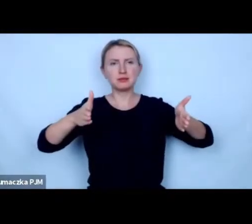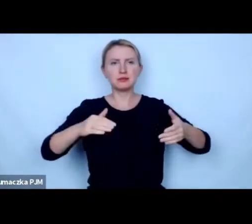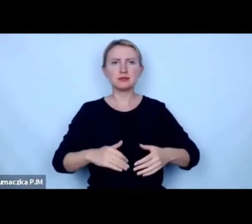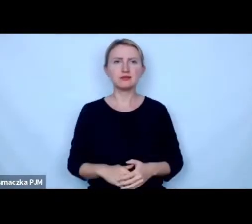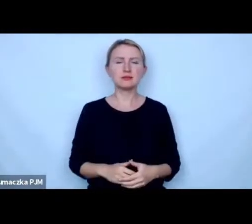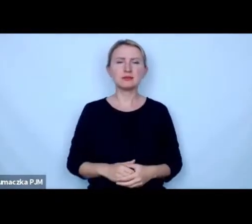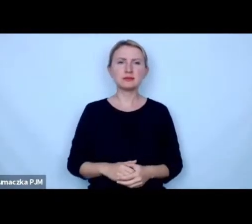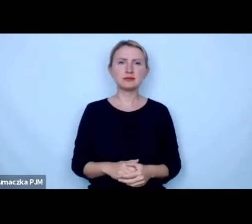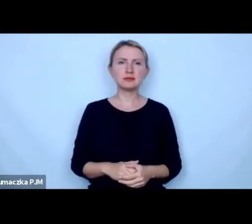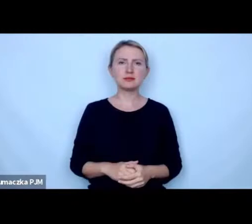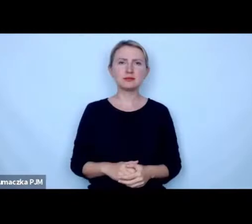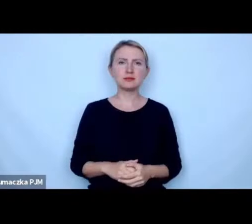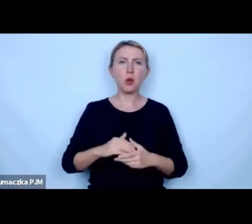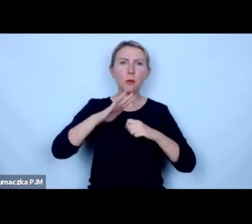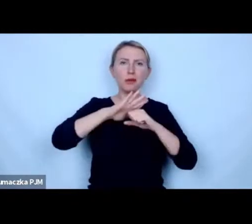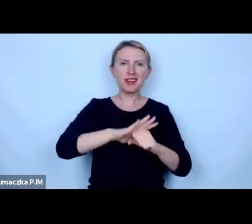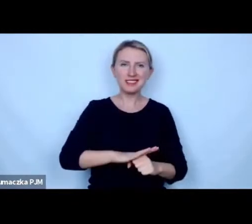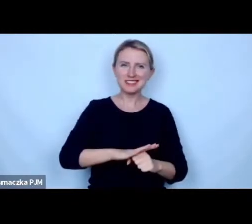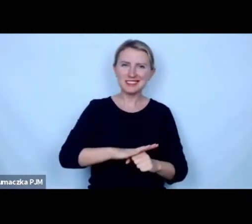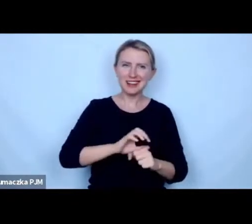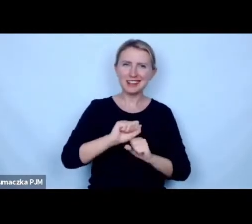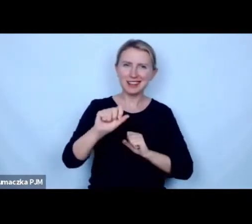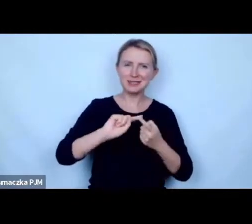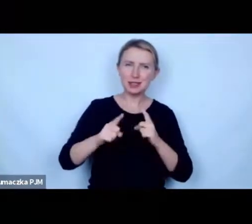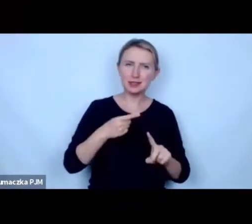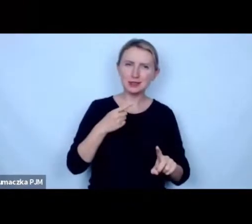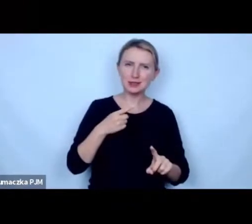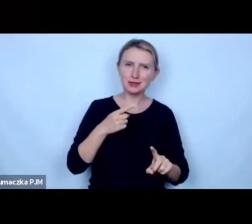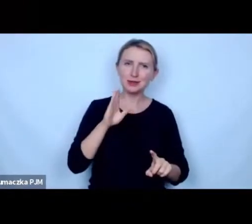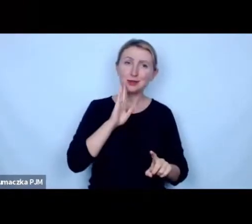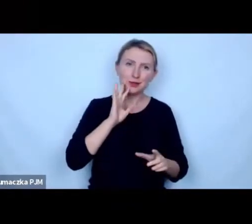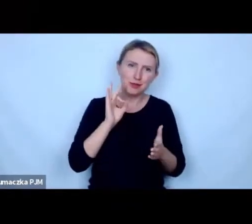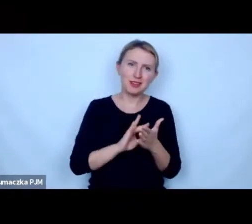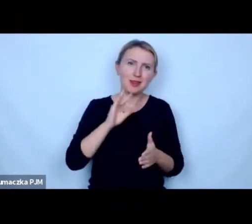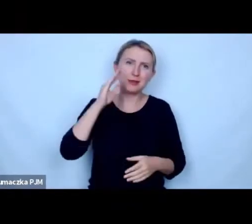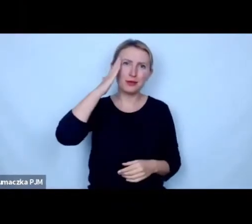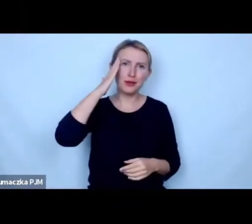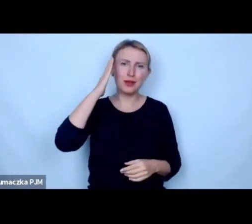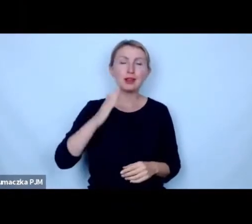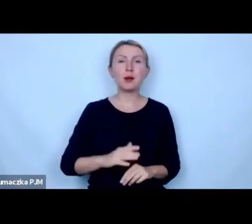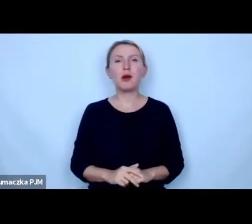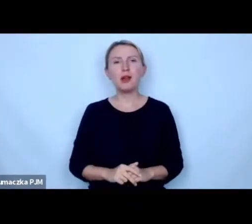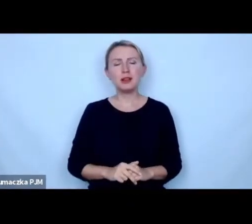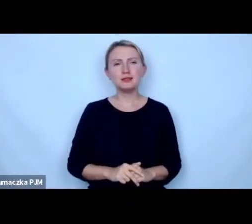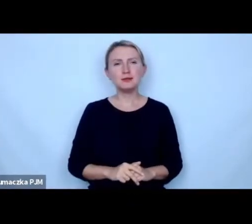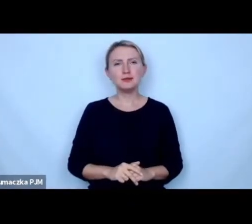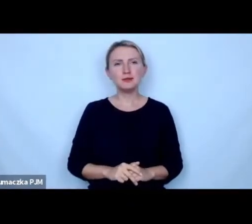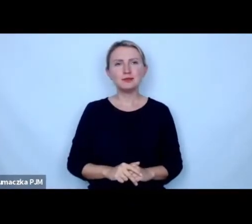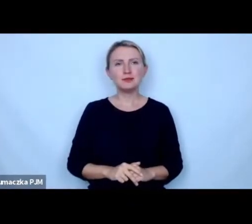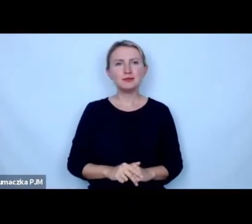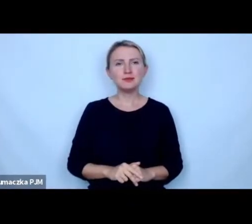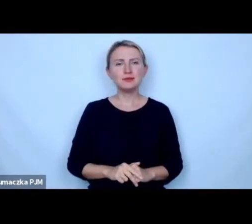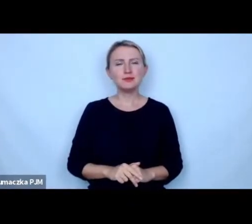no presja ma sens to jest chyba niezaprzeczalny niezaprzeczalny fakt